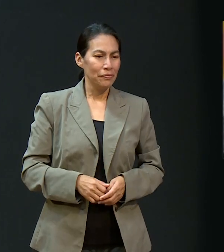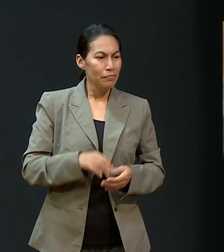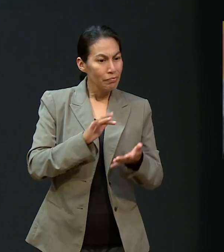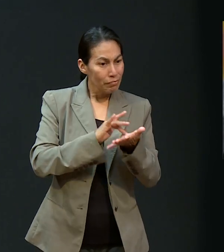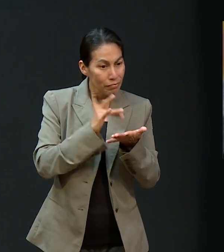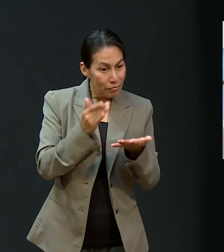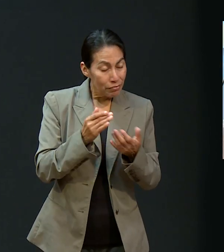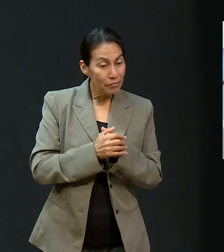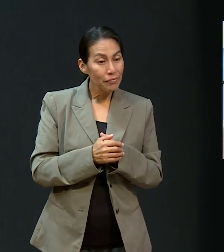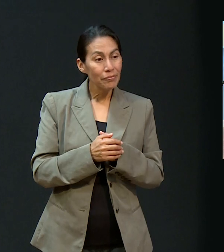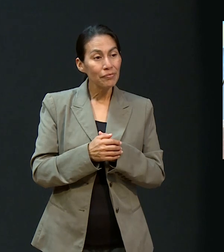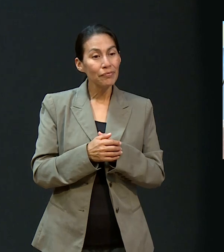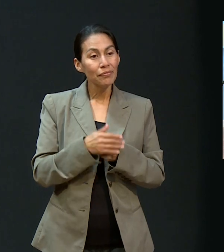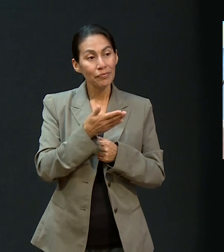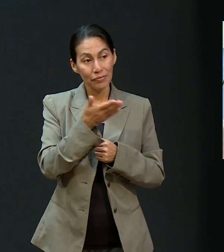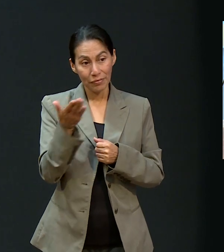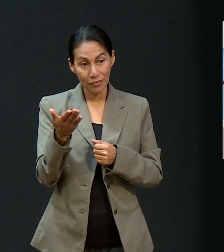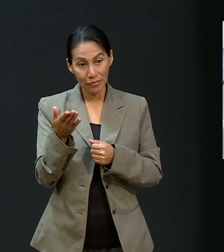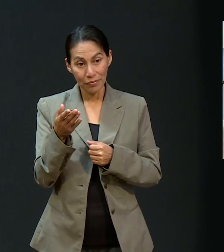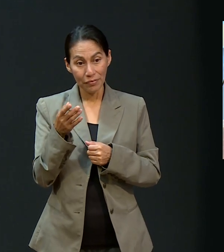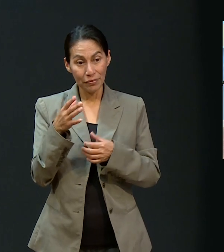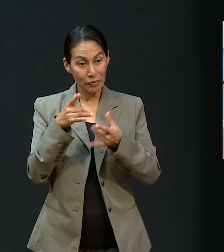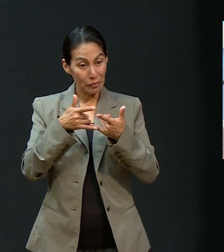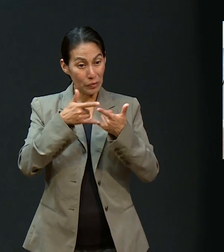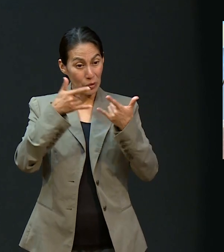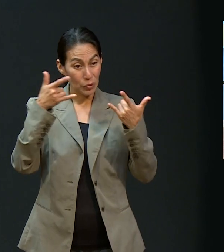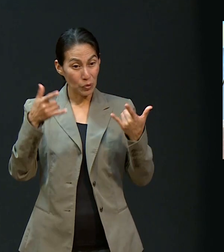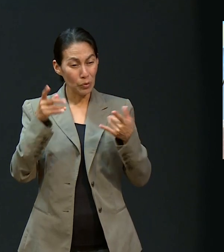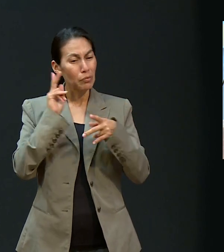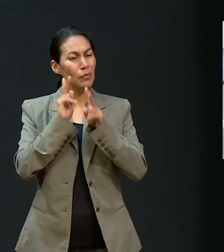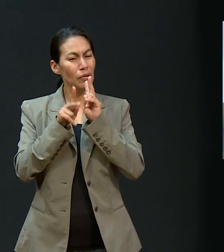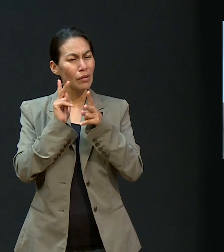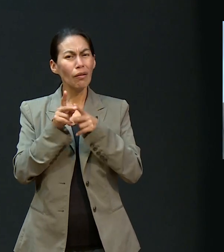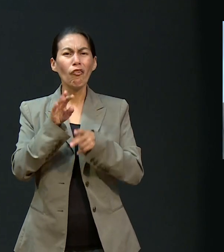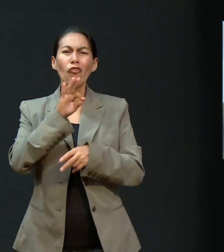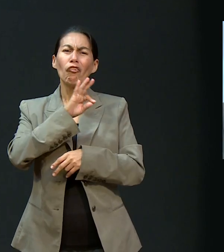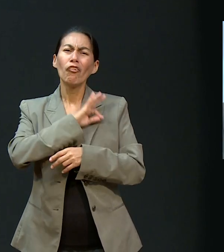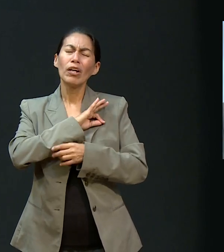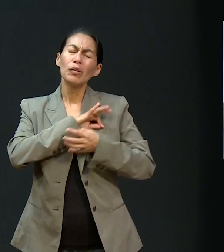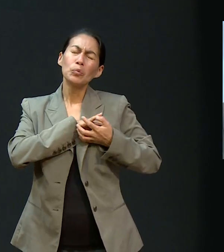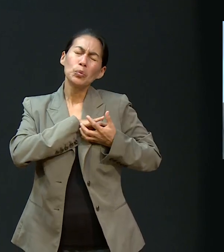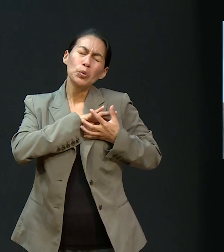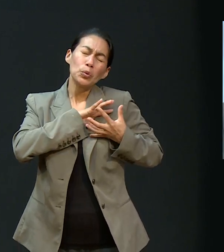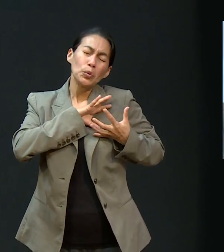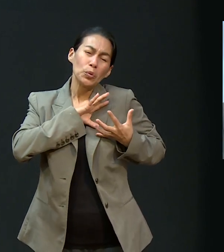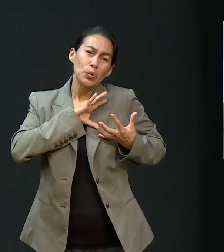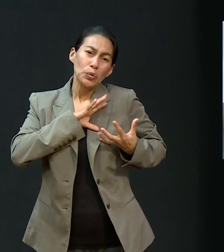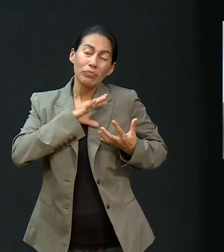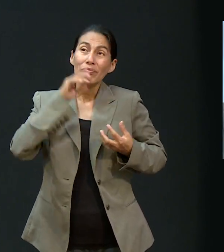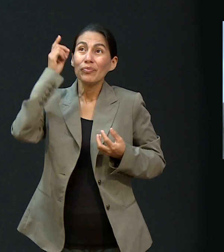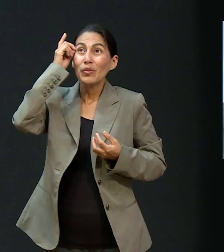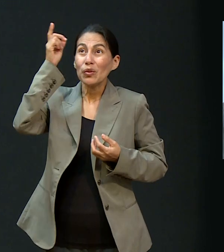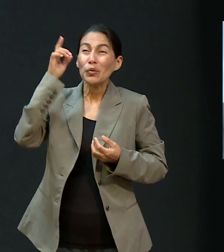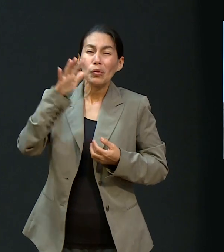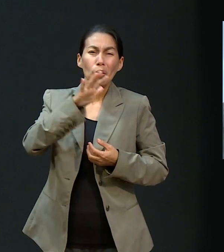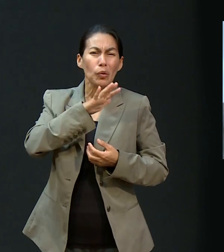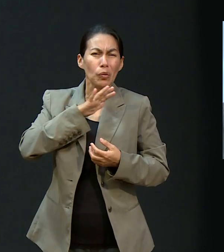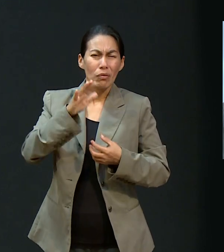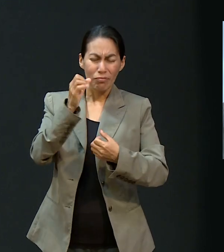maravilloso. Gracias. Porque al contarnos esta historia, nuestra fe crece y se fortalece en el Dios de lo